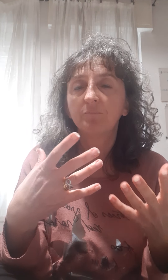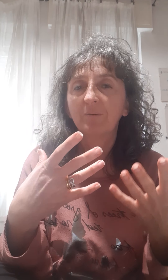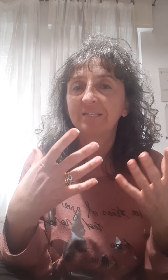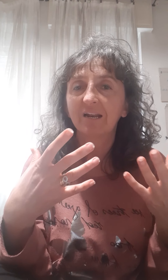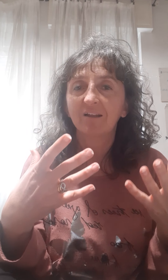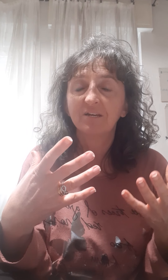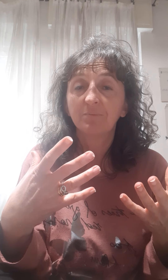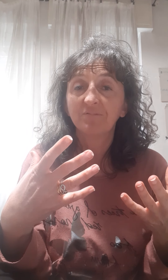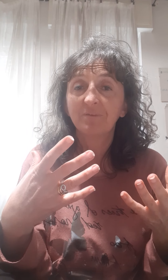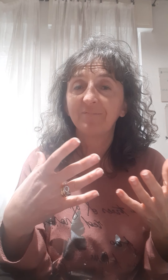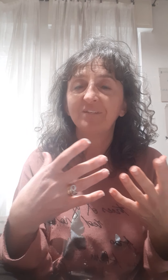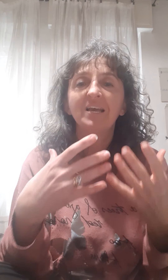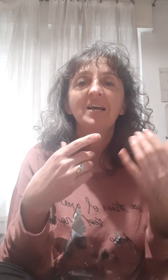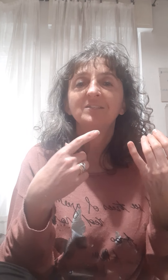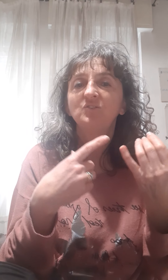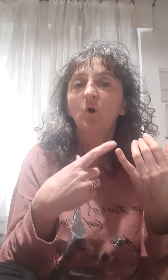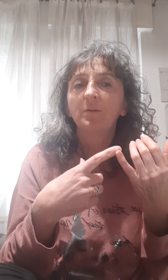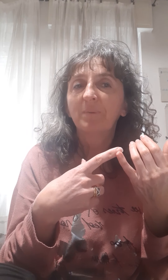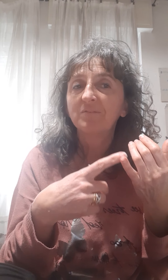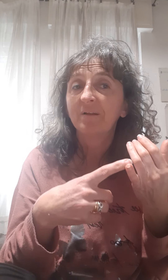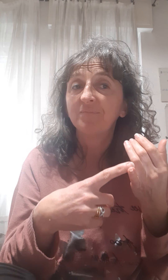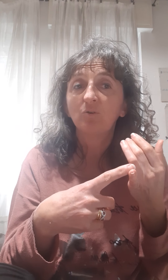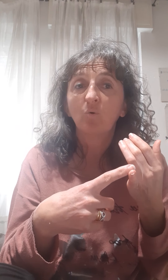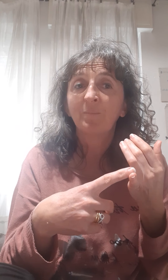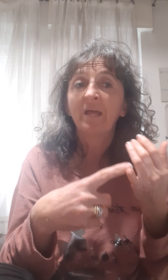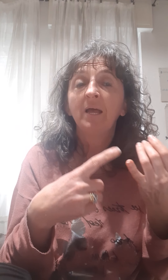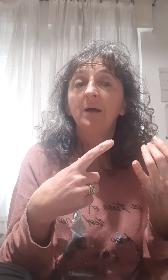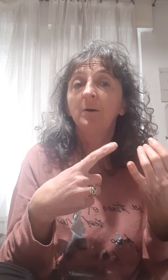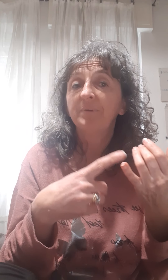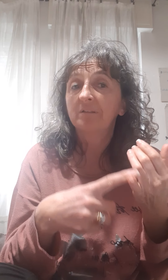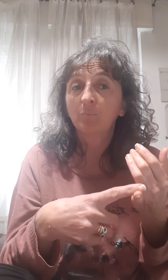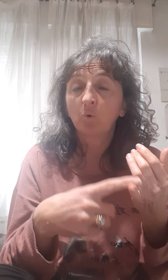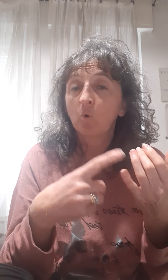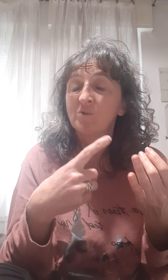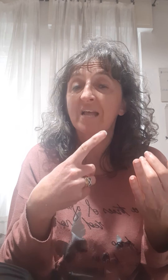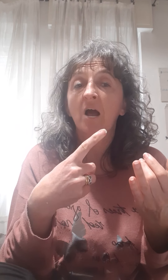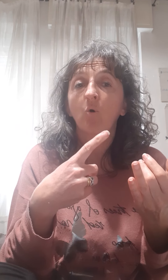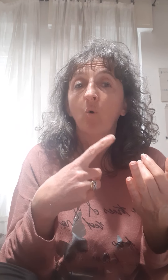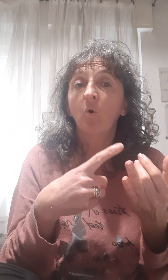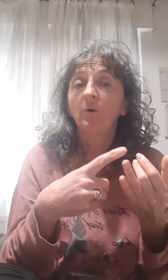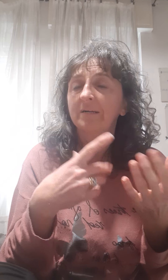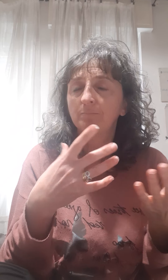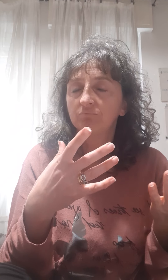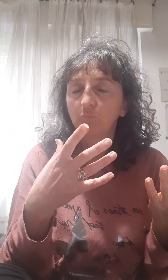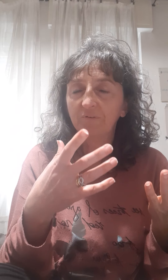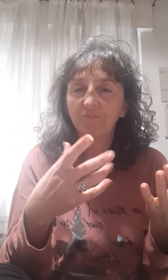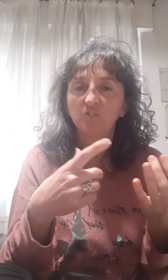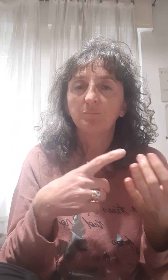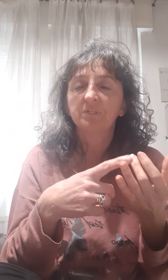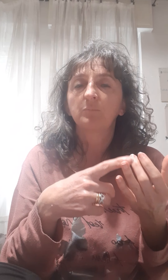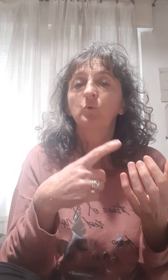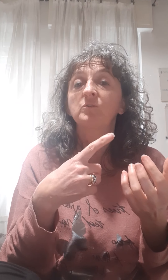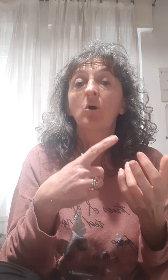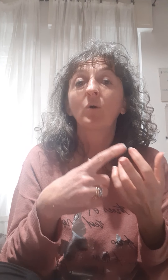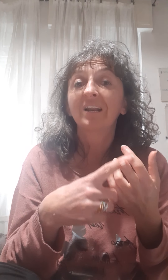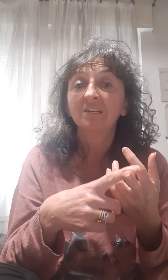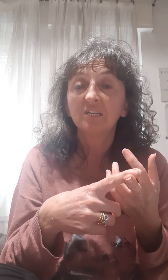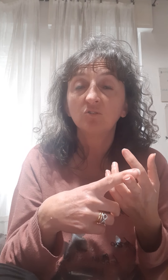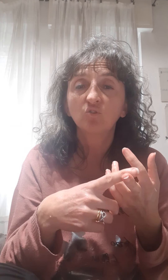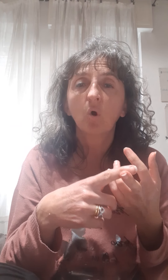dobbiamo andare a lavare i pavimenti, pavimenti come pietra porosa o anche superficie in pietra porosa o granito,